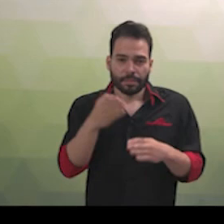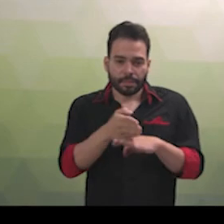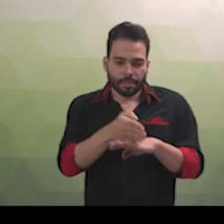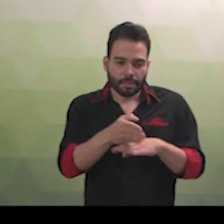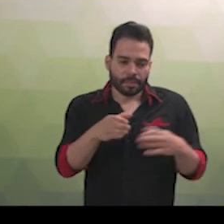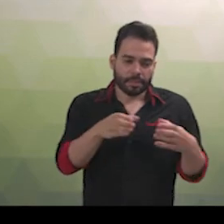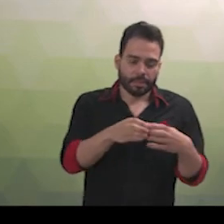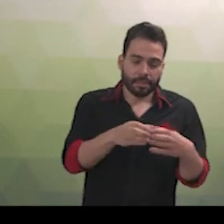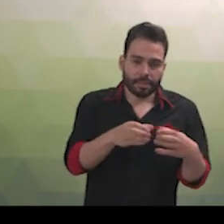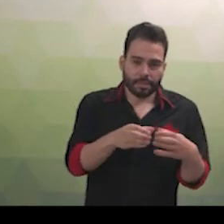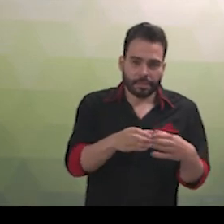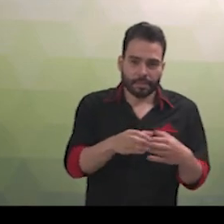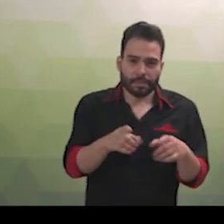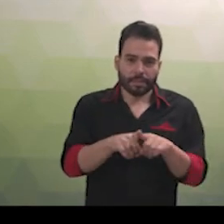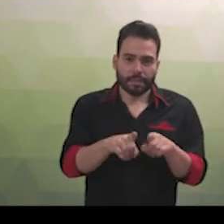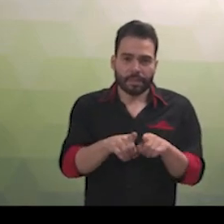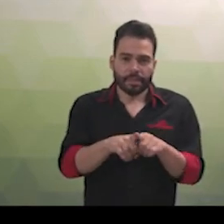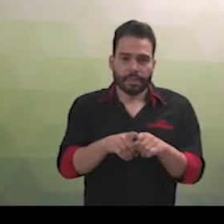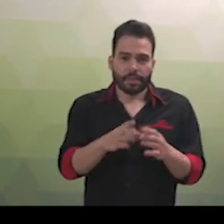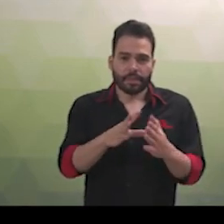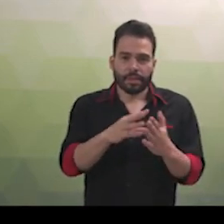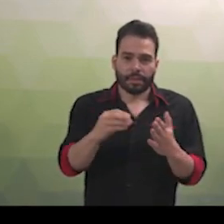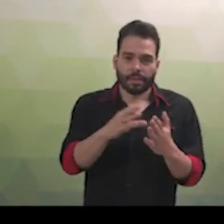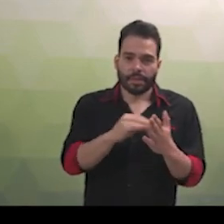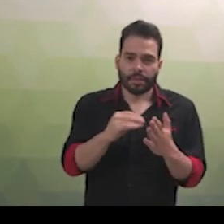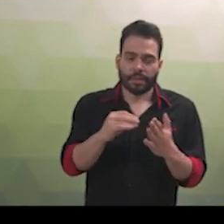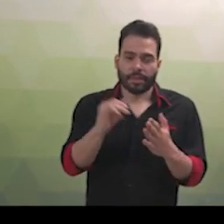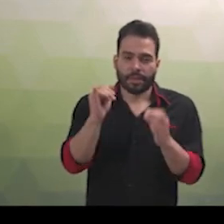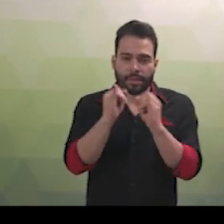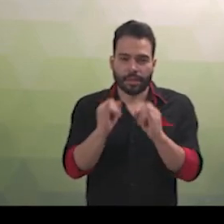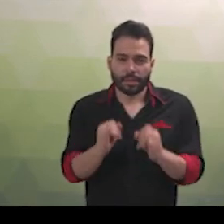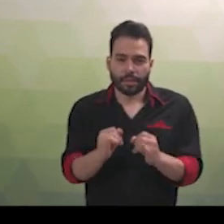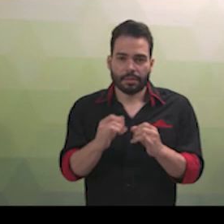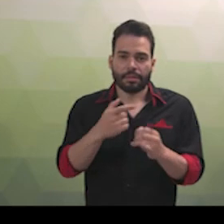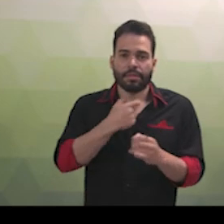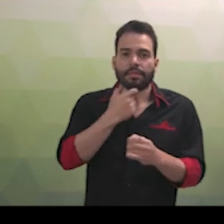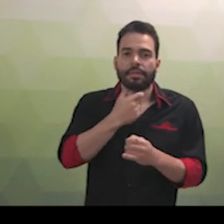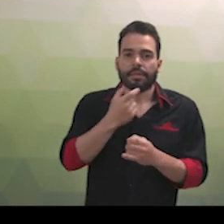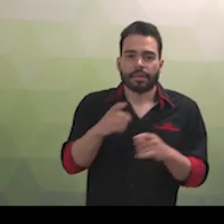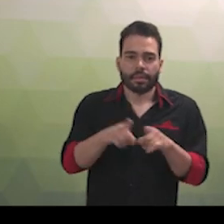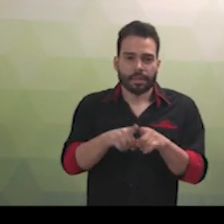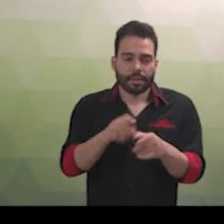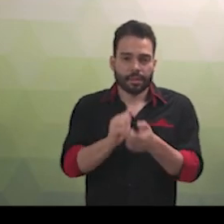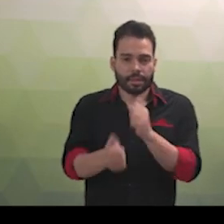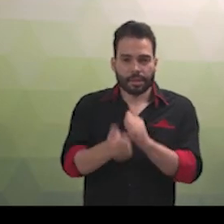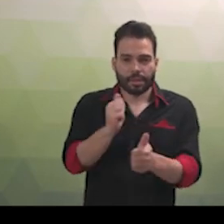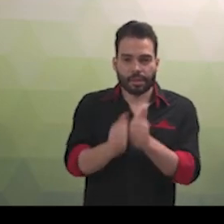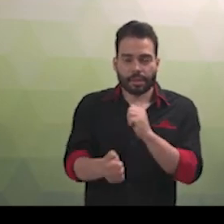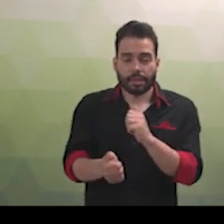coletivas e a reprodução da imagem e voz humanas, inclusive nas atividades desportivas. Todos têm direito a receber